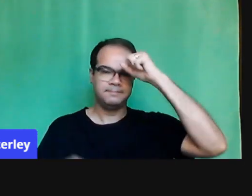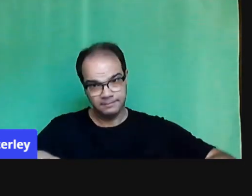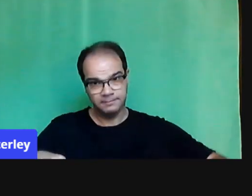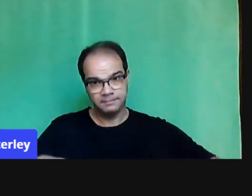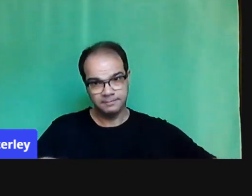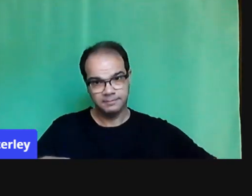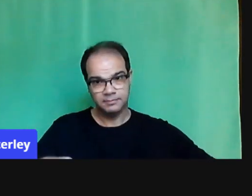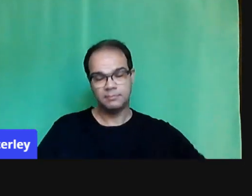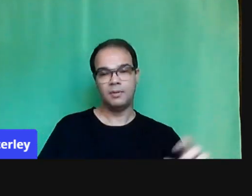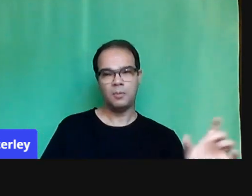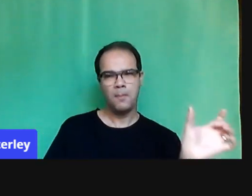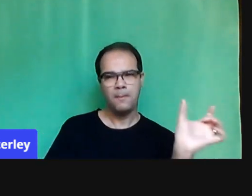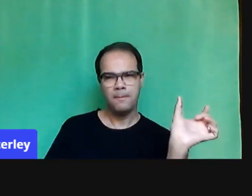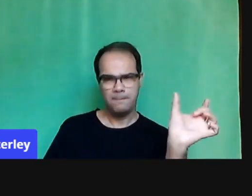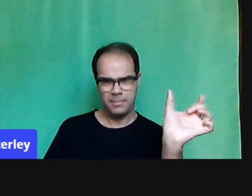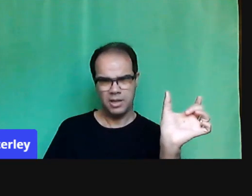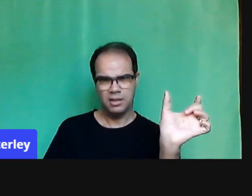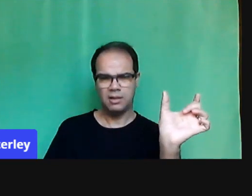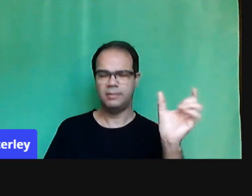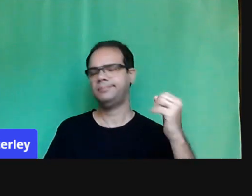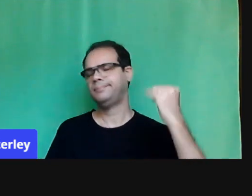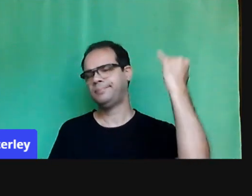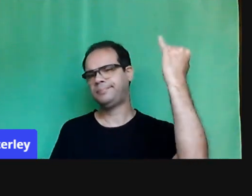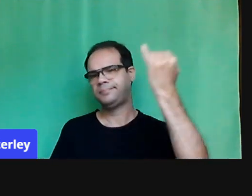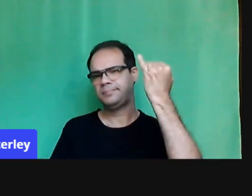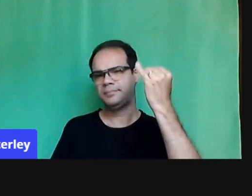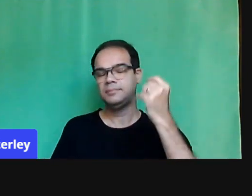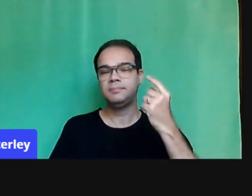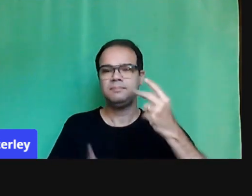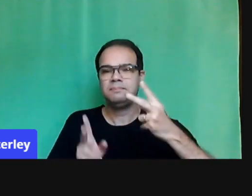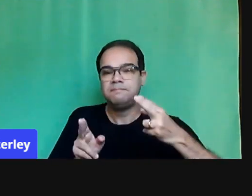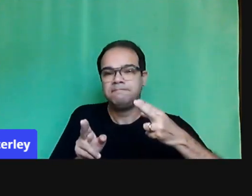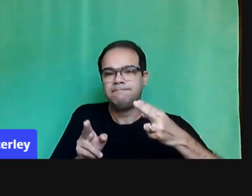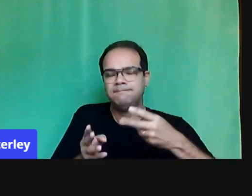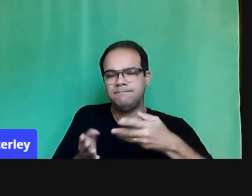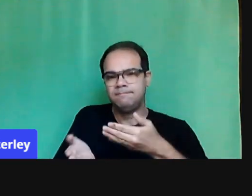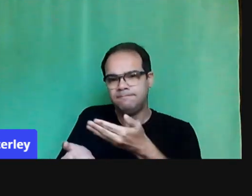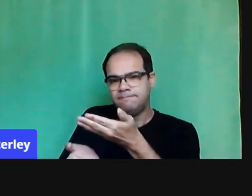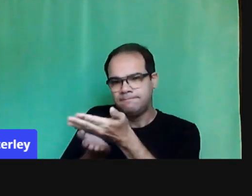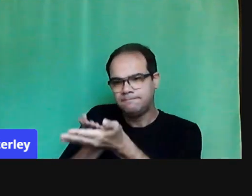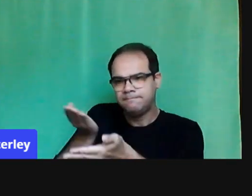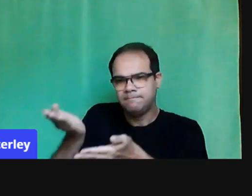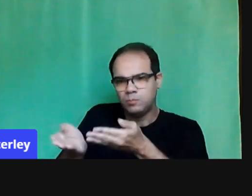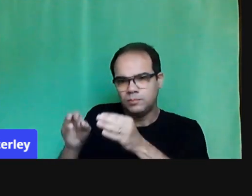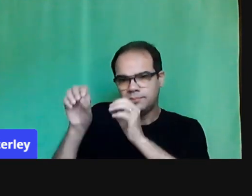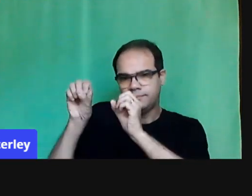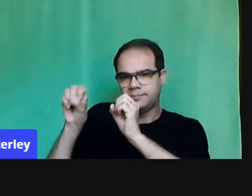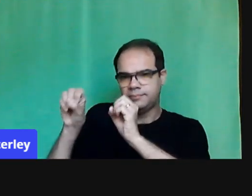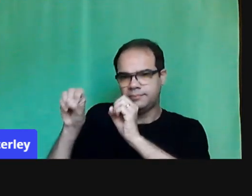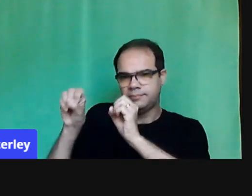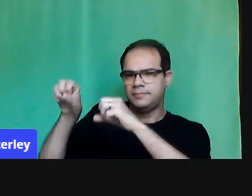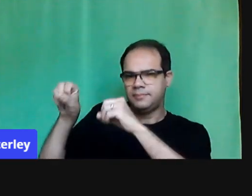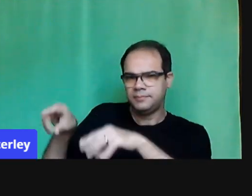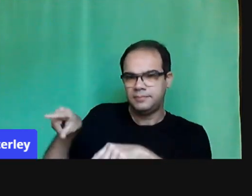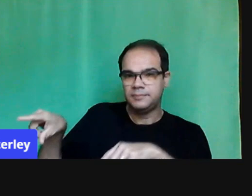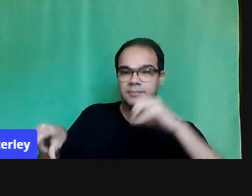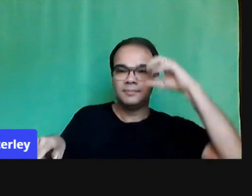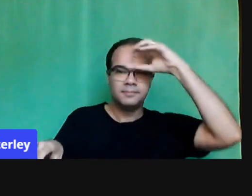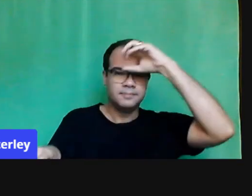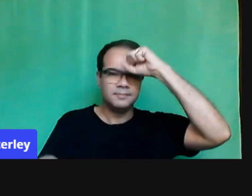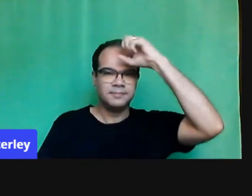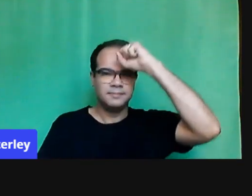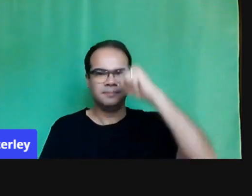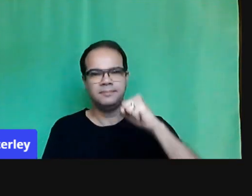mediação desse processo. Bom, é inconcebível nesse espaço, né? Quando o professor